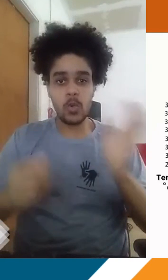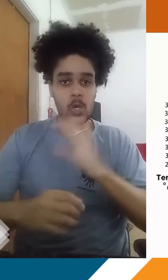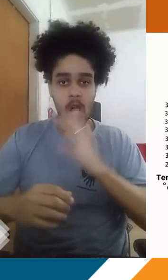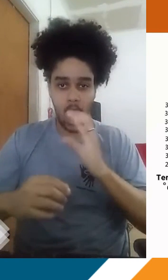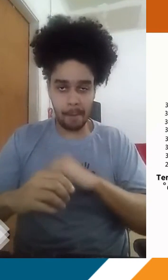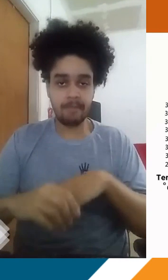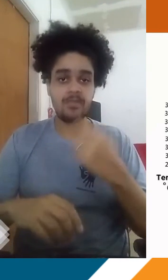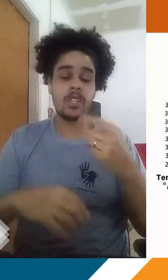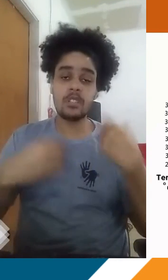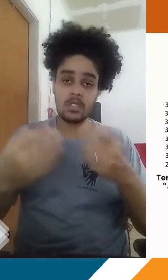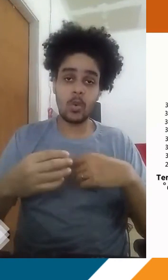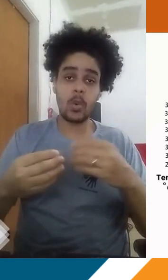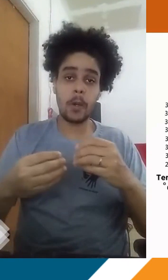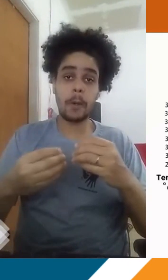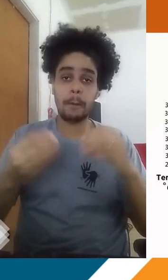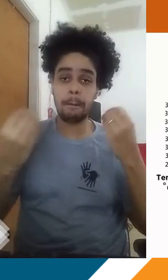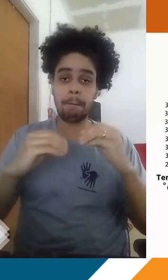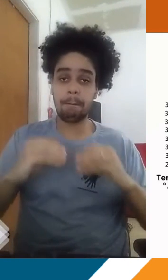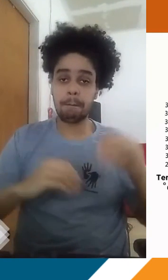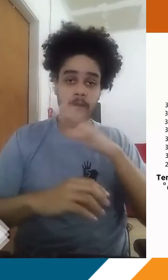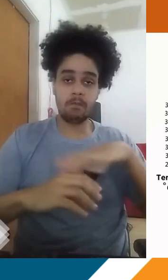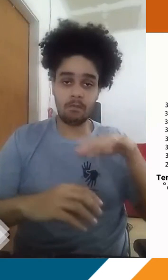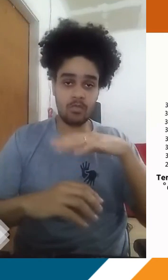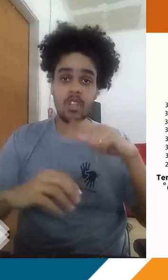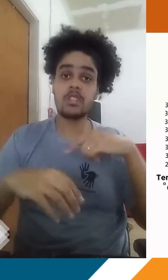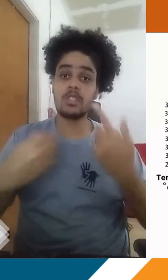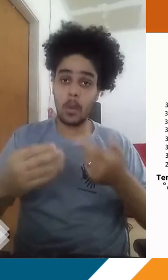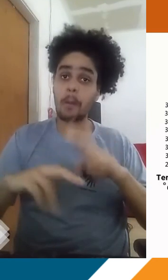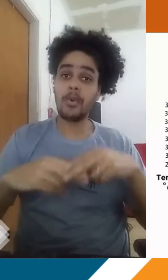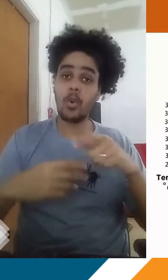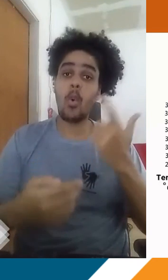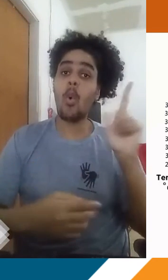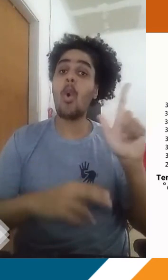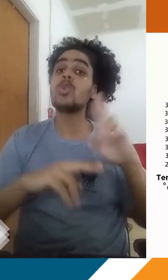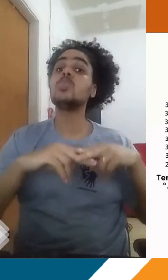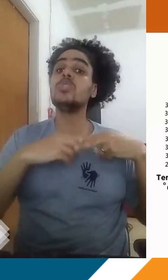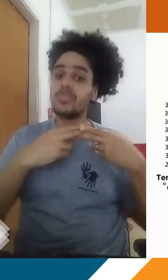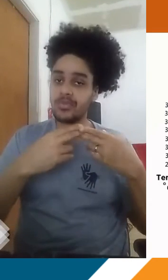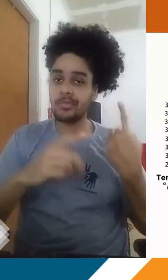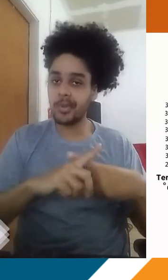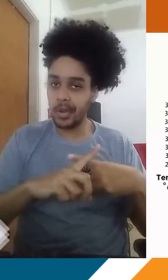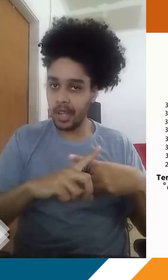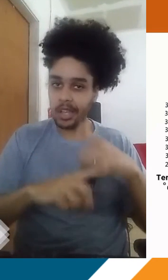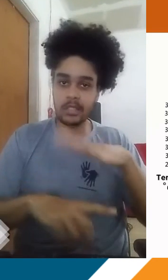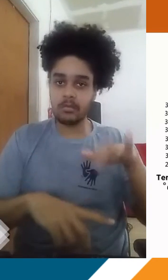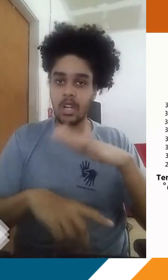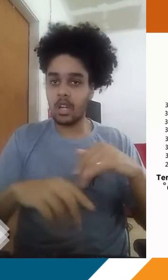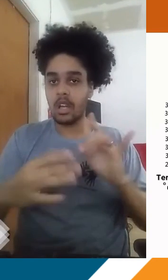consequentemente, emitir esse calor para o ambiente à sua volta. Então, esse é o motivo. Outro motivo são espaços que